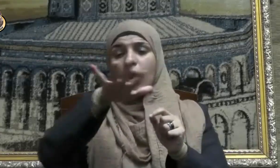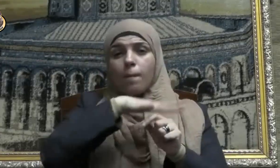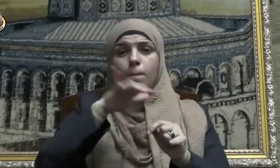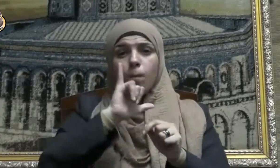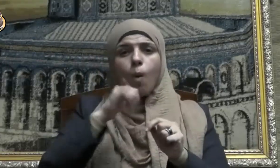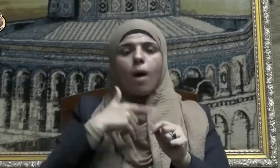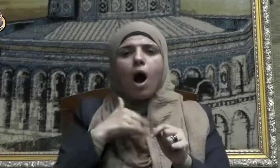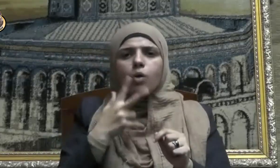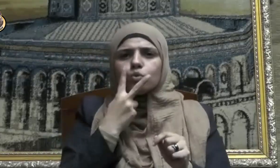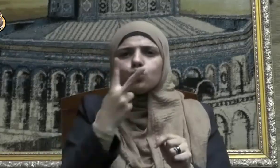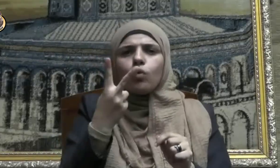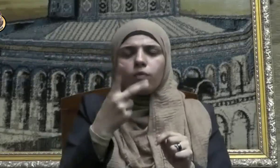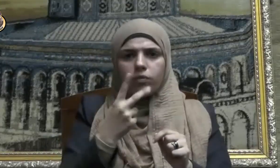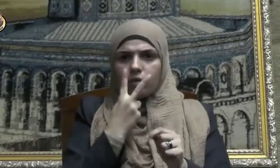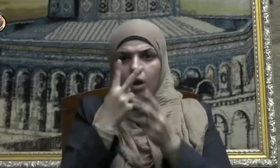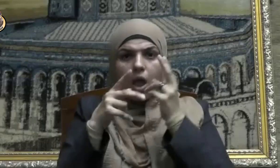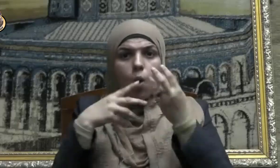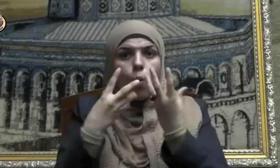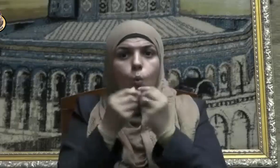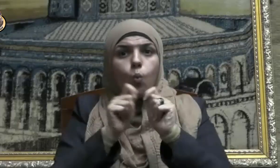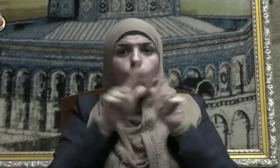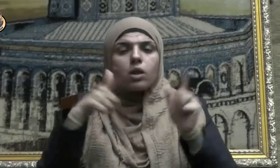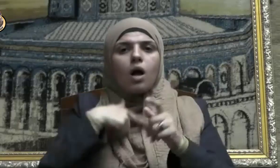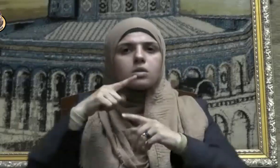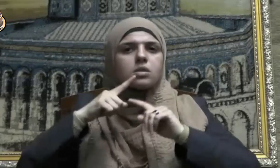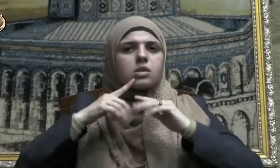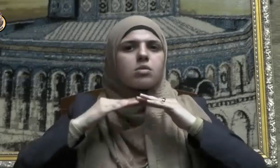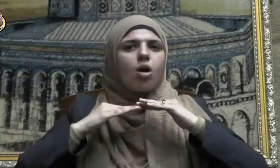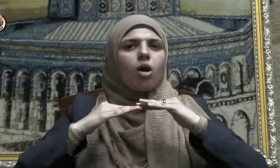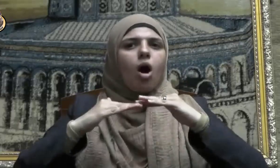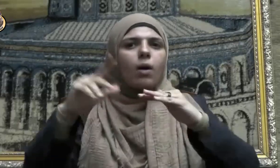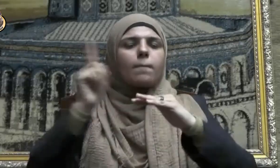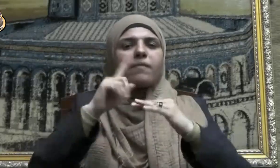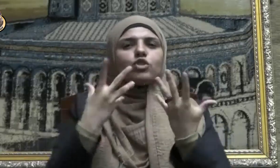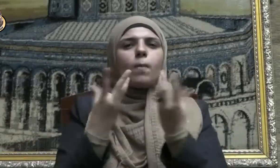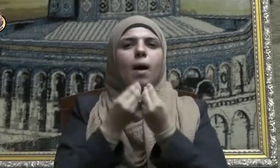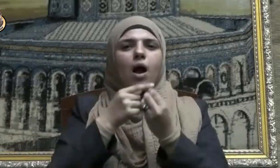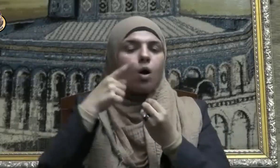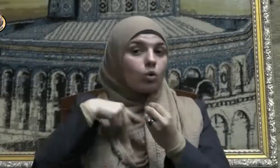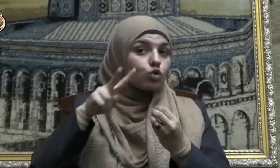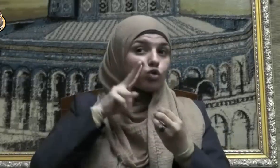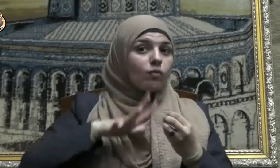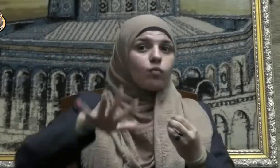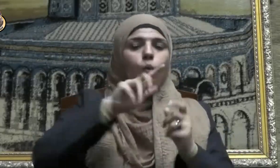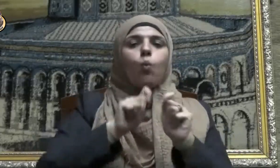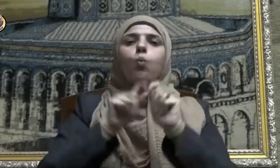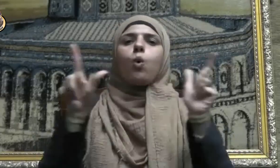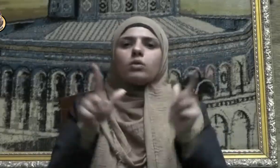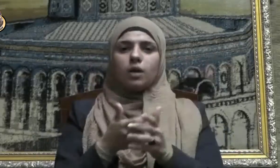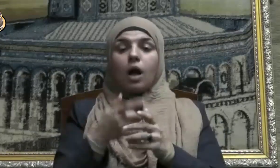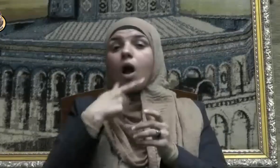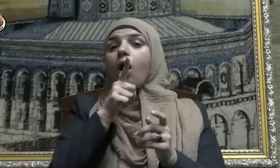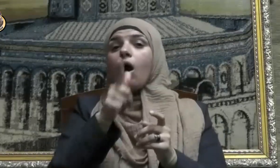وعدم الاستقرار والهلع والفزع عند كل أمر قال تعالى